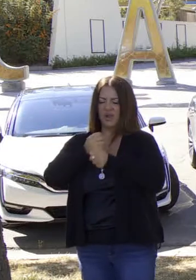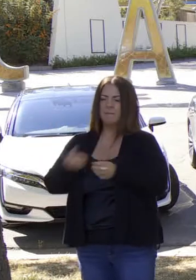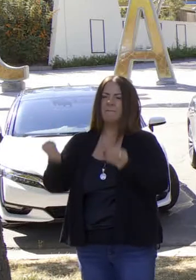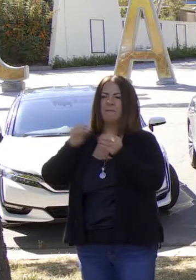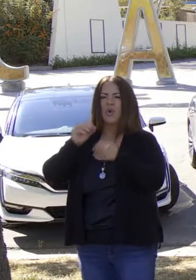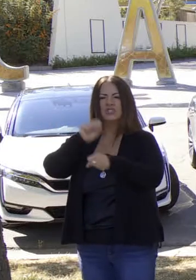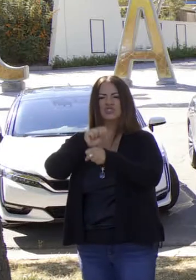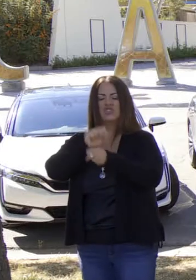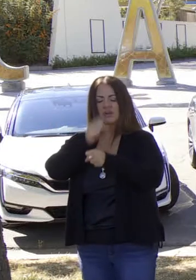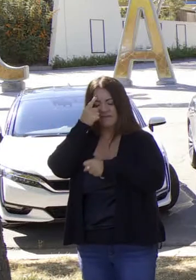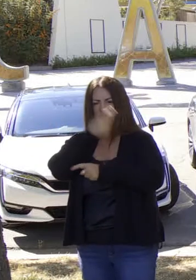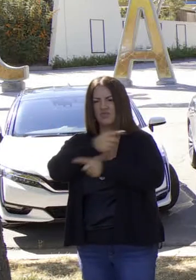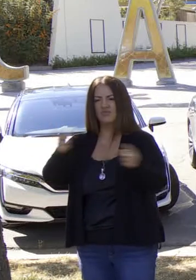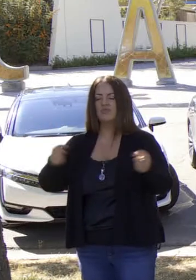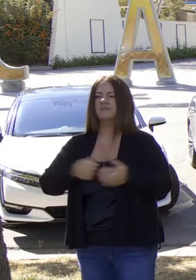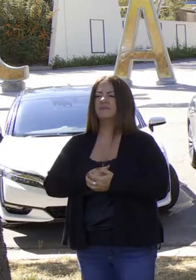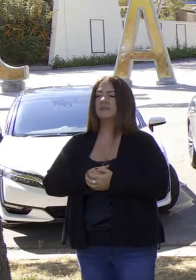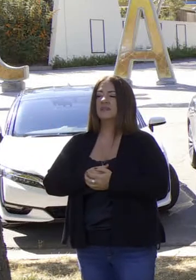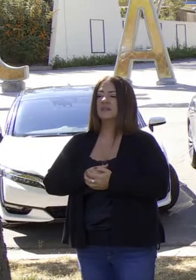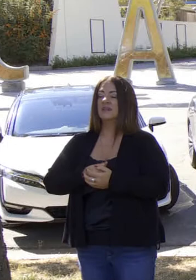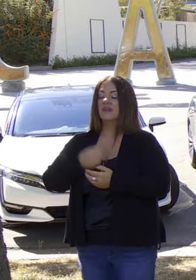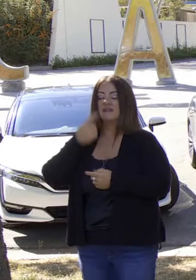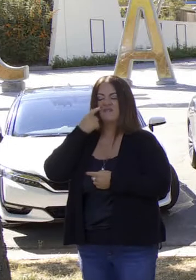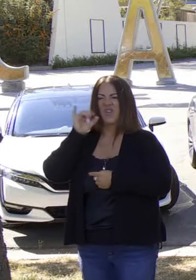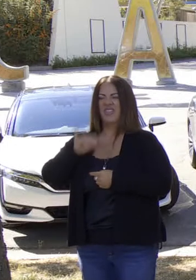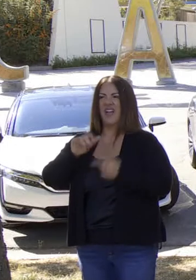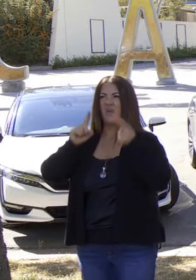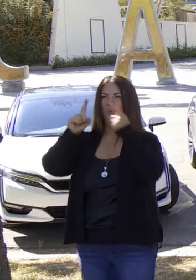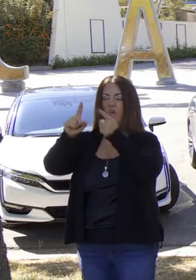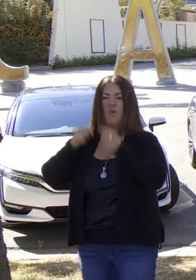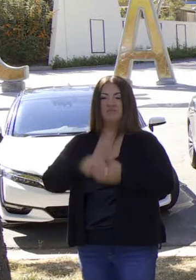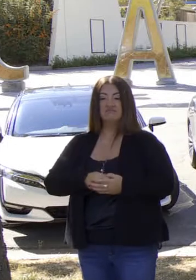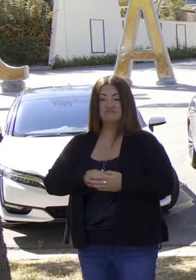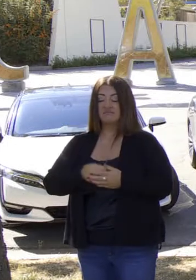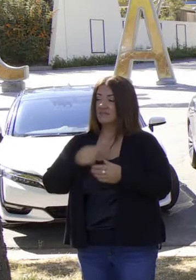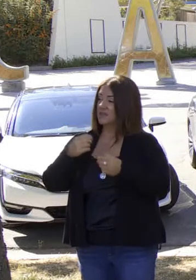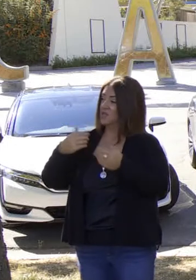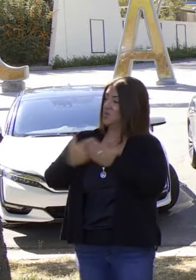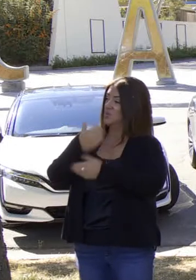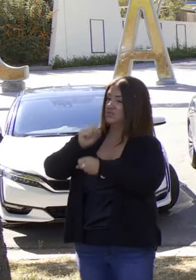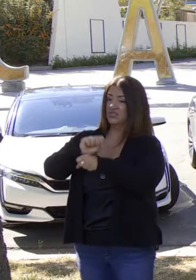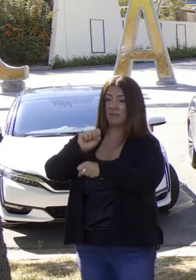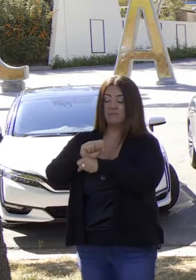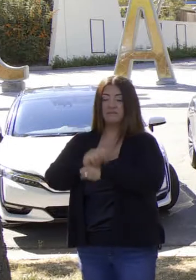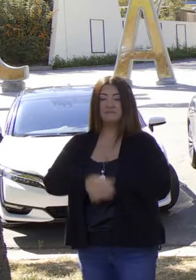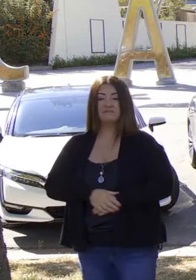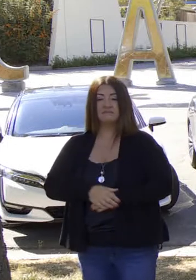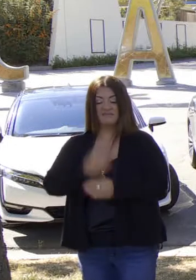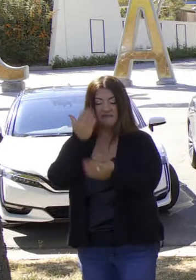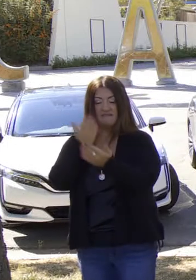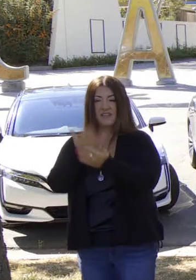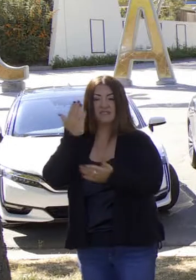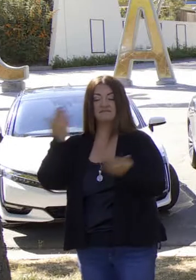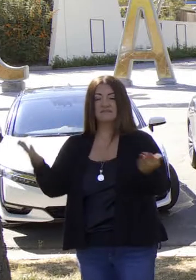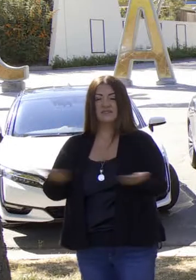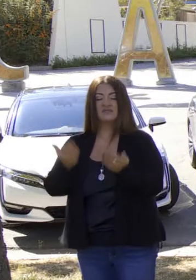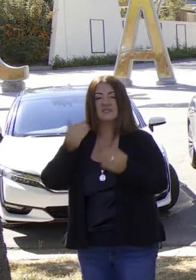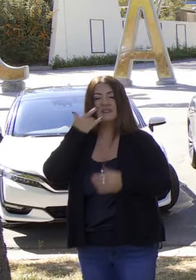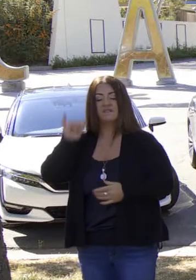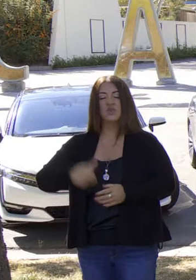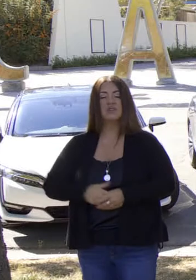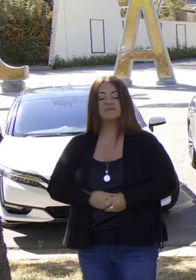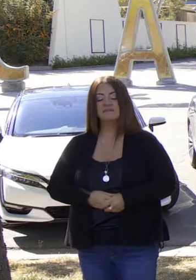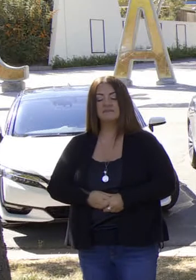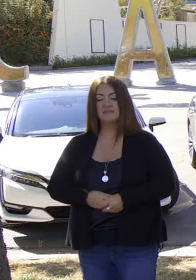California, creando más empleos. Hablando de crear más empleos, vamos a establecer algunos hechos que son